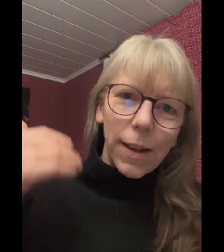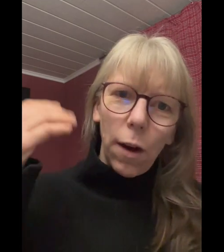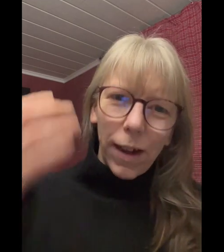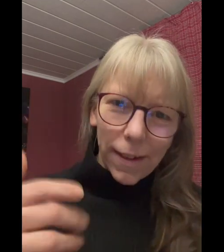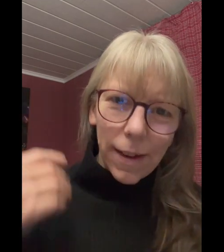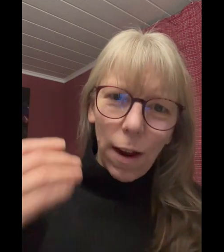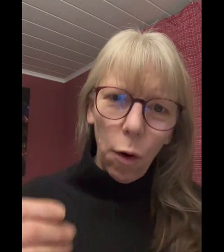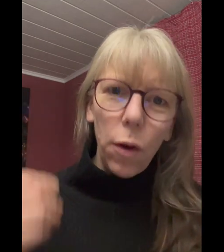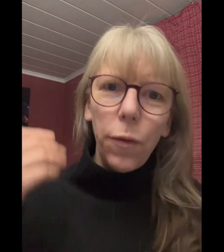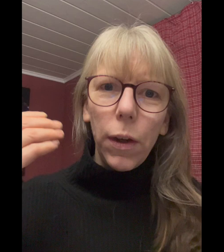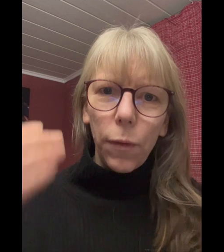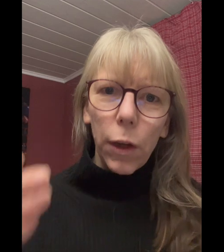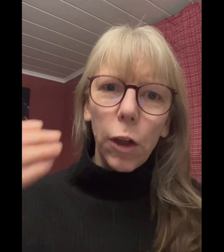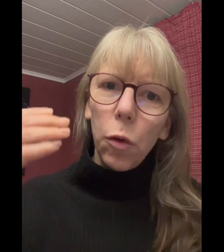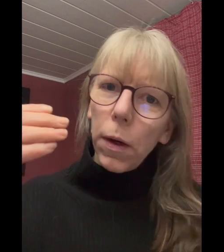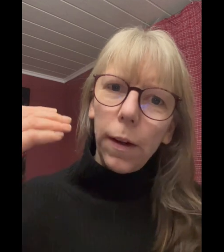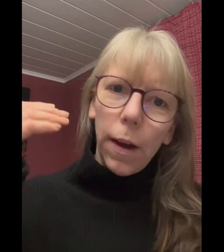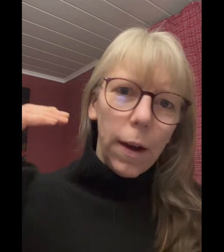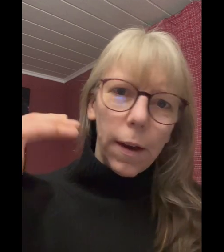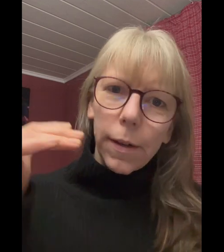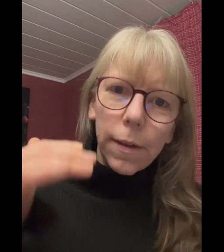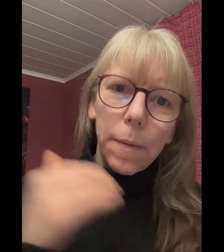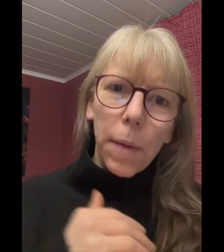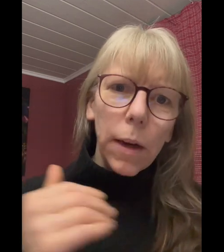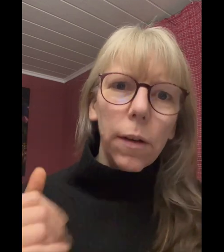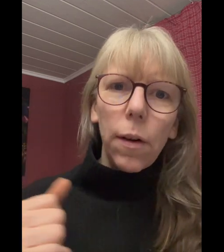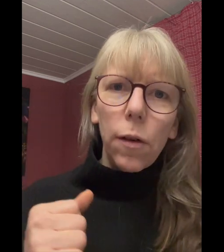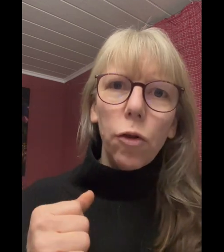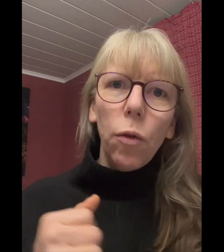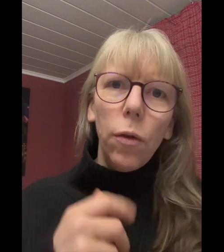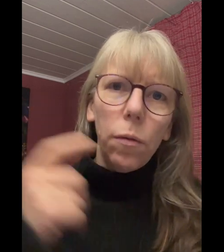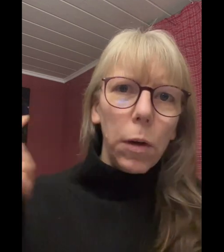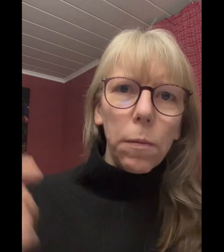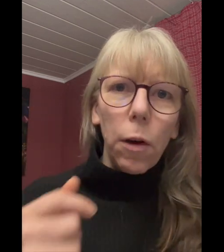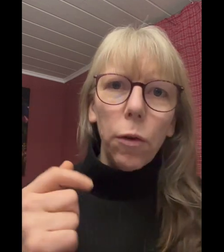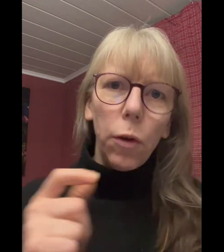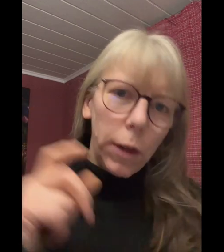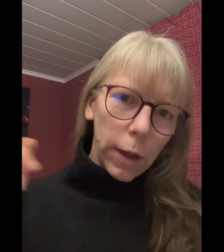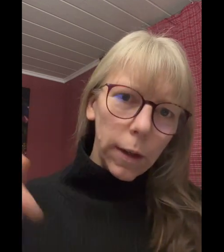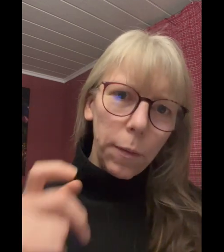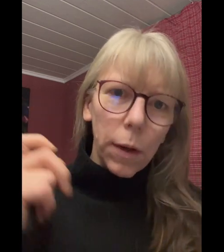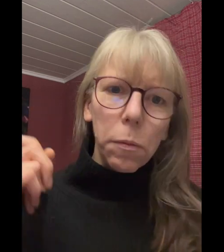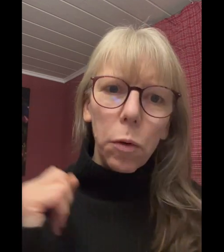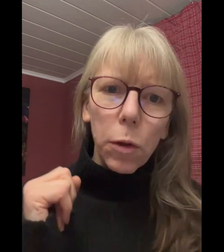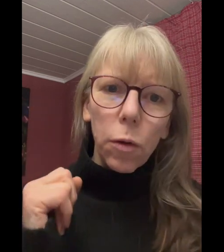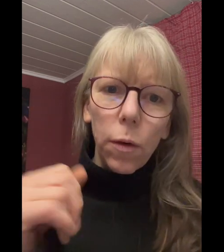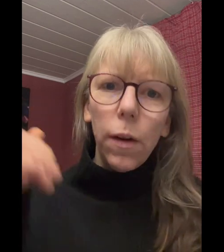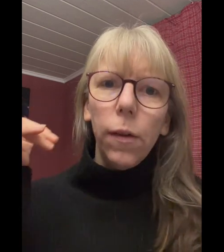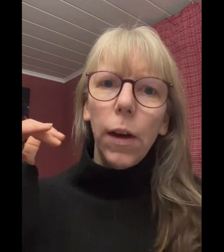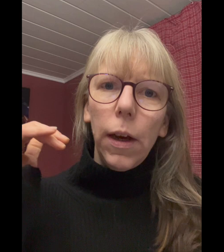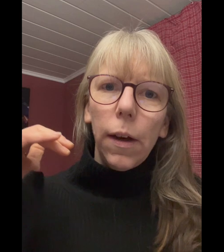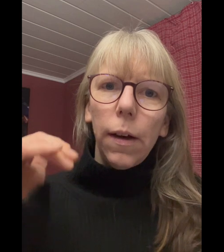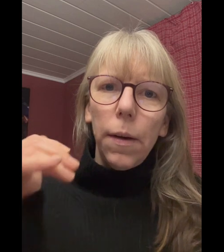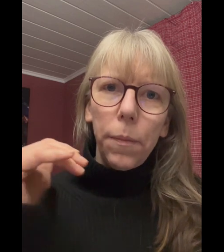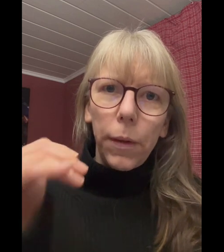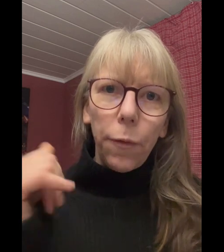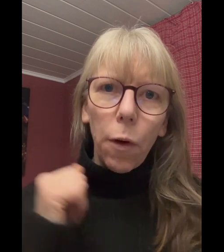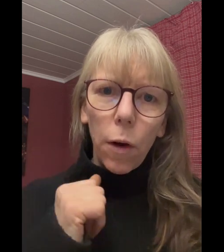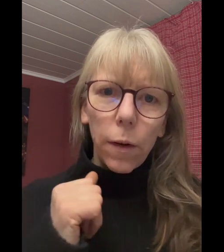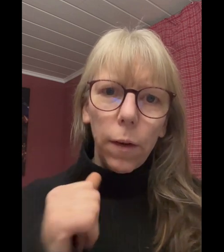sehr häufig, wirklich über die 6, 7, 8 Stunden, manchmal auch 9, je nachdem wie das mit Überstunden ist, sie vor Ort ist